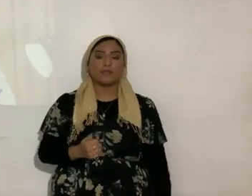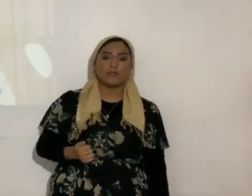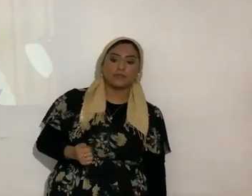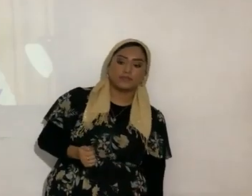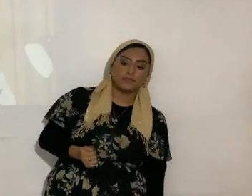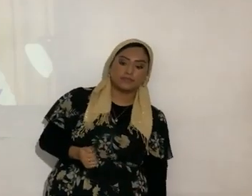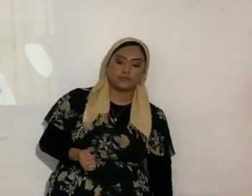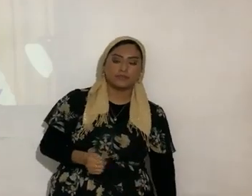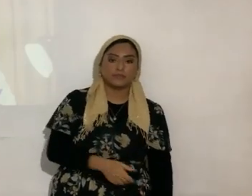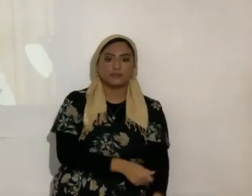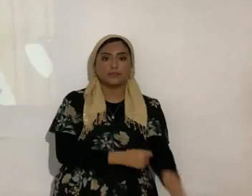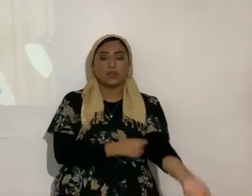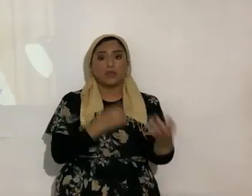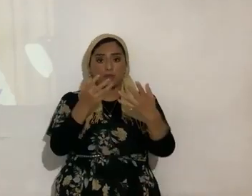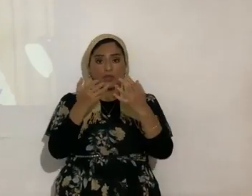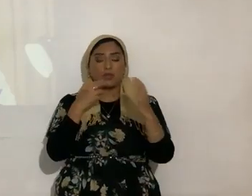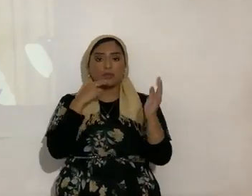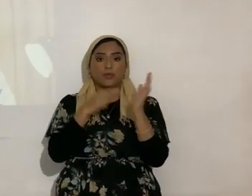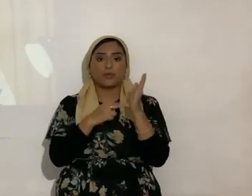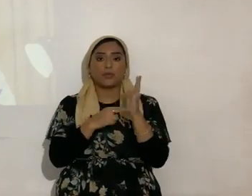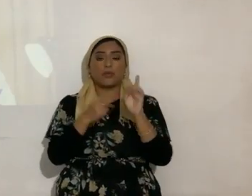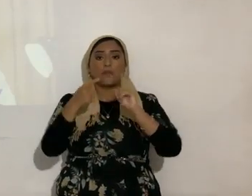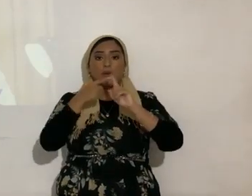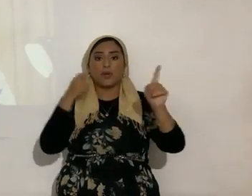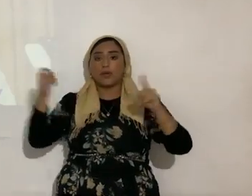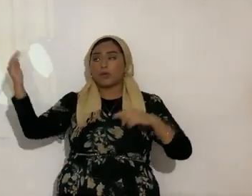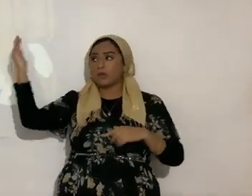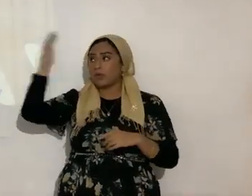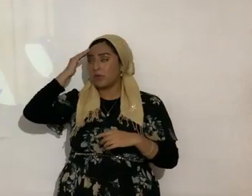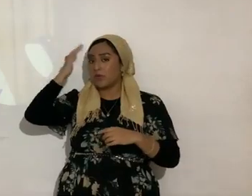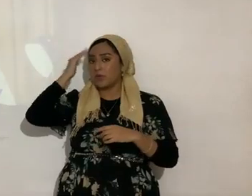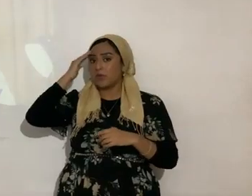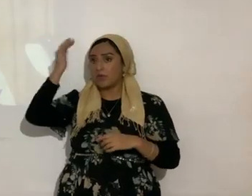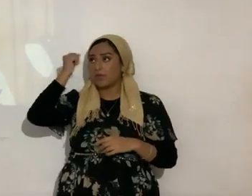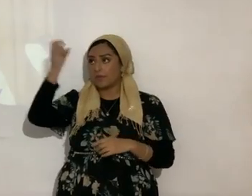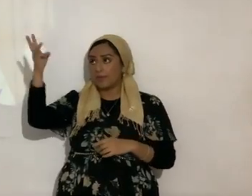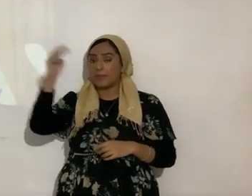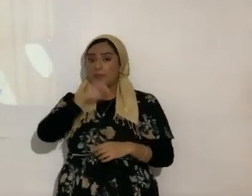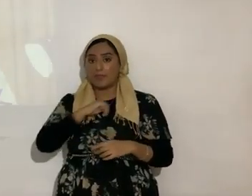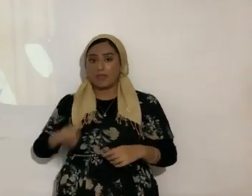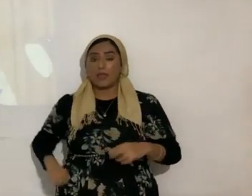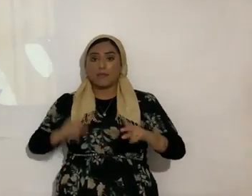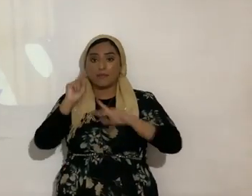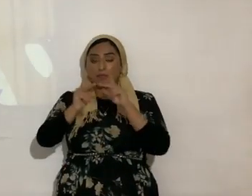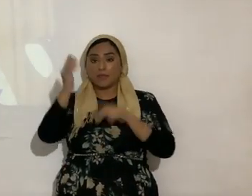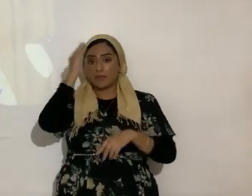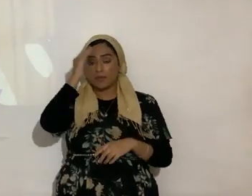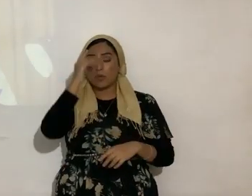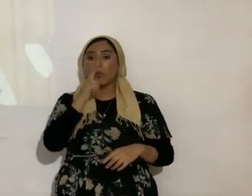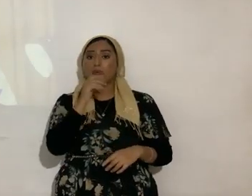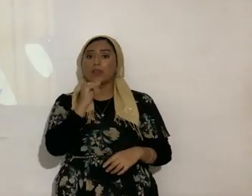si quieres anota del conocimiento de Yahshua Masía para que la gente conozca quién es Yahshua Masía y su bendita Torah